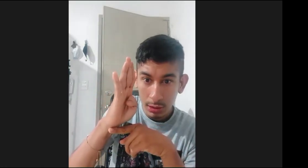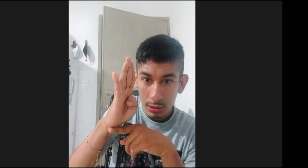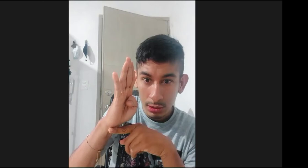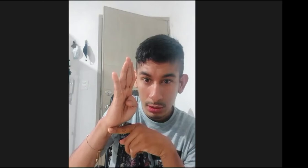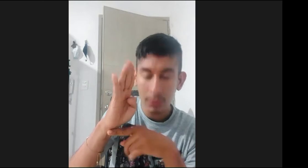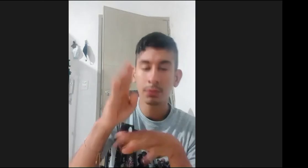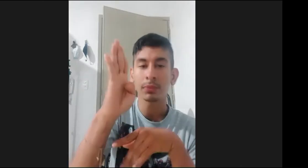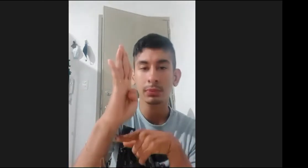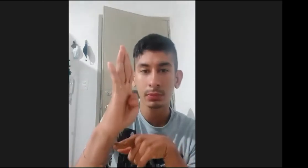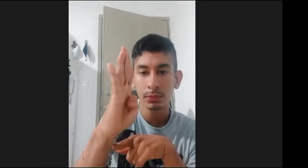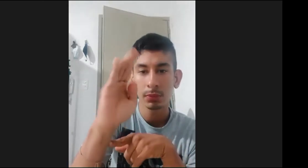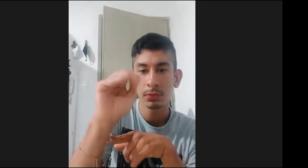servicio de interpretación